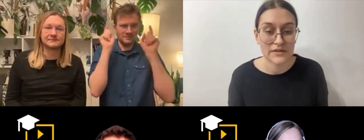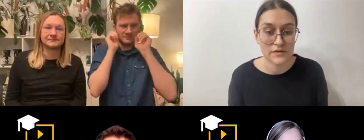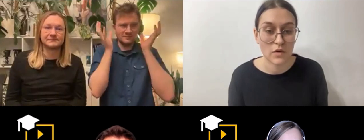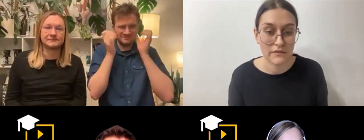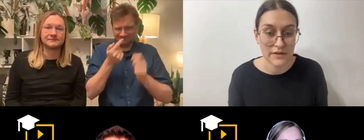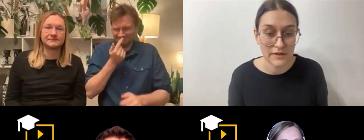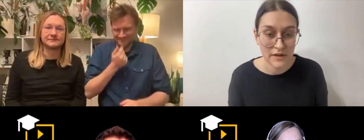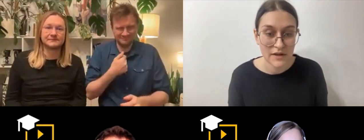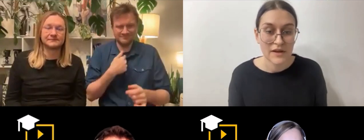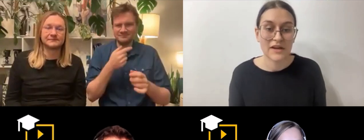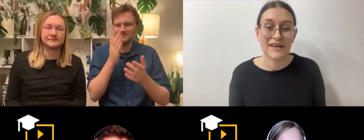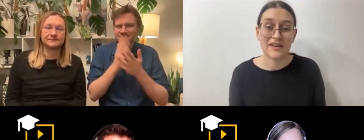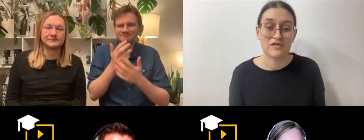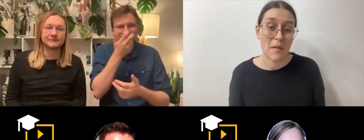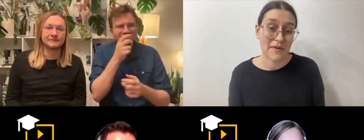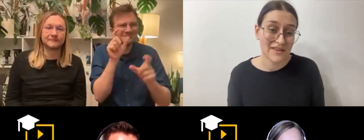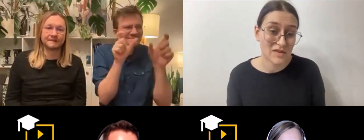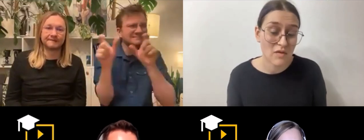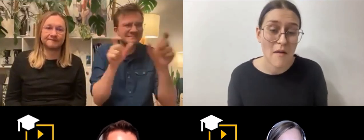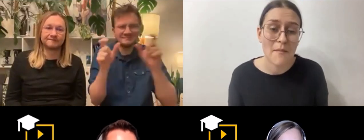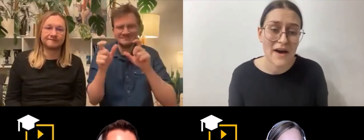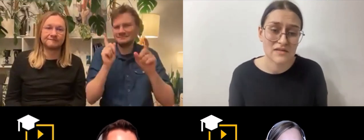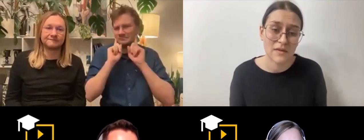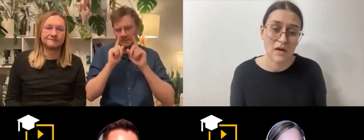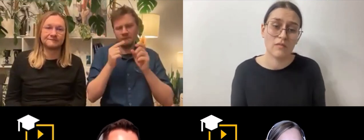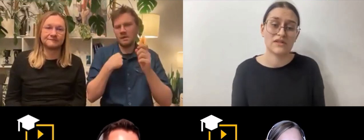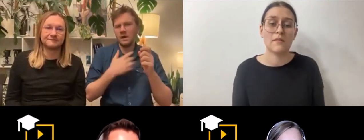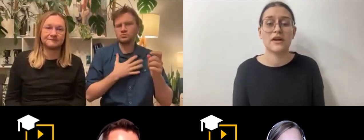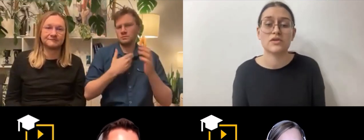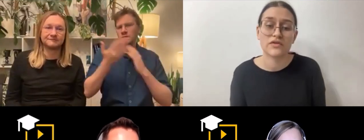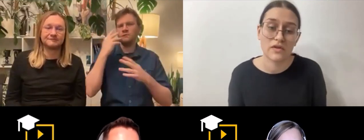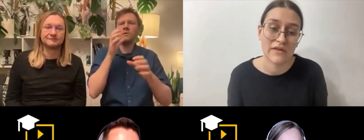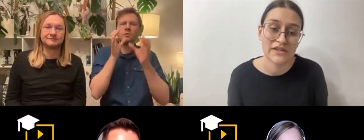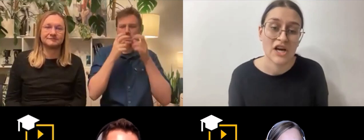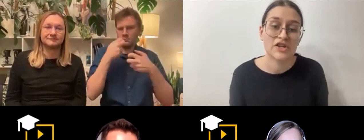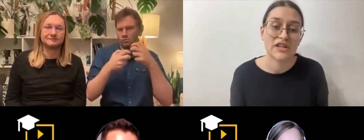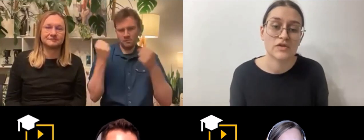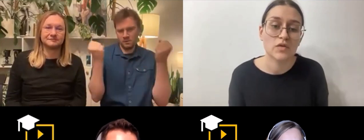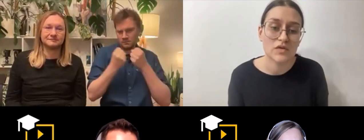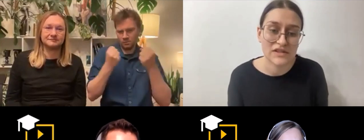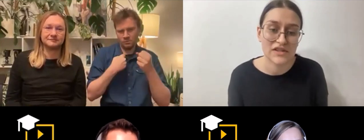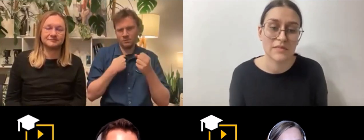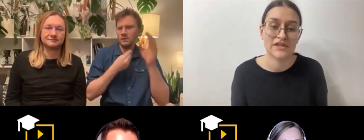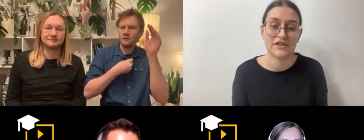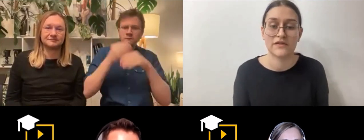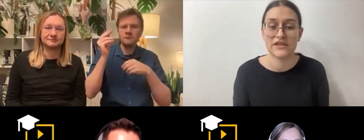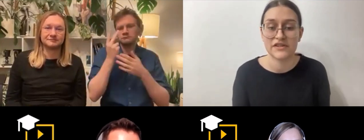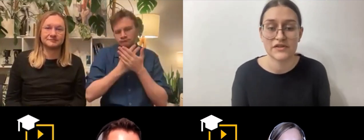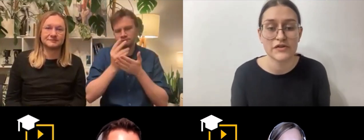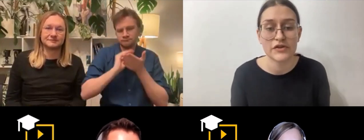słuchowy. Jak nosiłem aparaty, to słuchałem bardzo mało, musiałem bardzo kontrolować, czytać z ust, żeby się dowiedzieć coś i